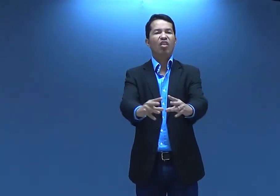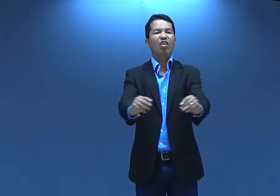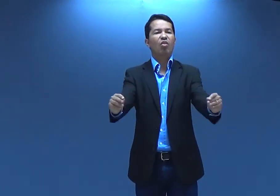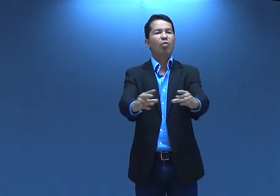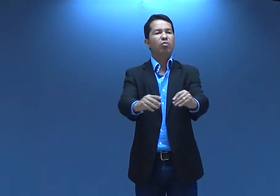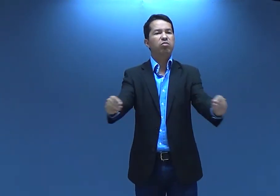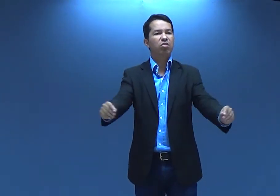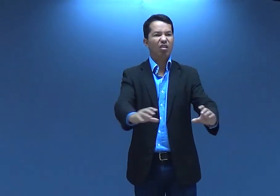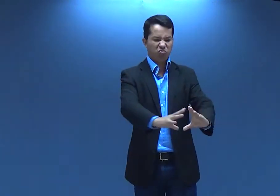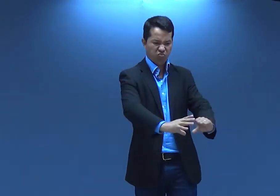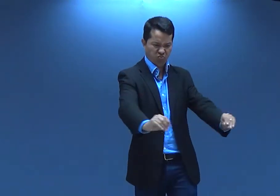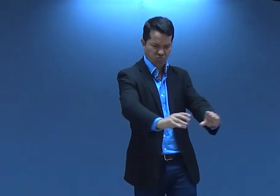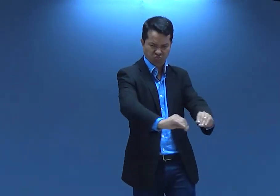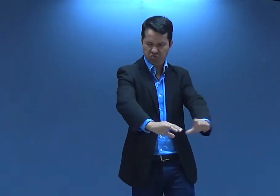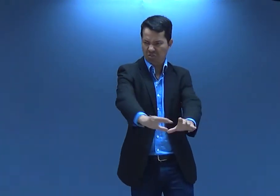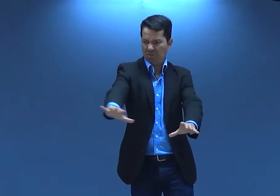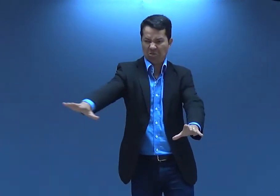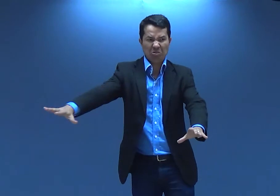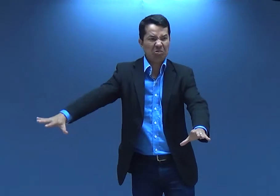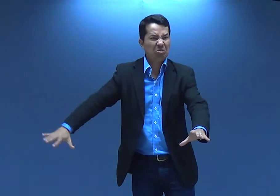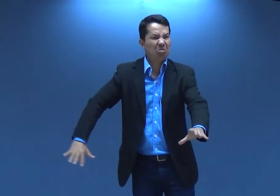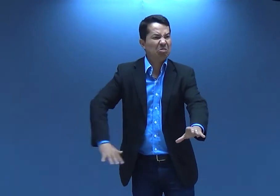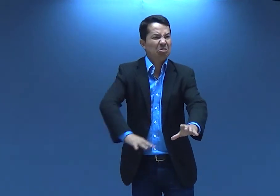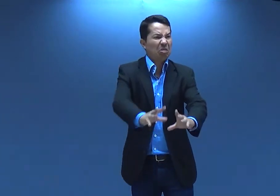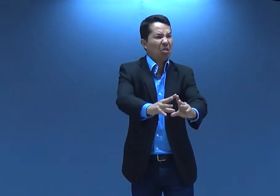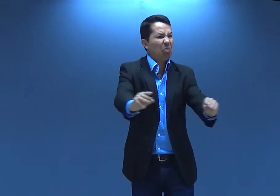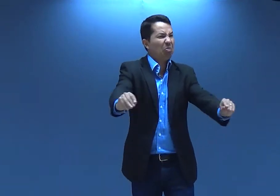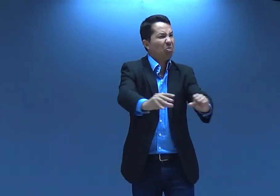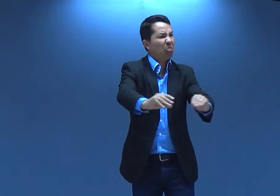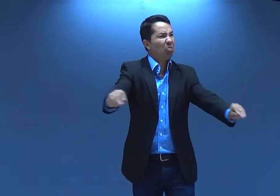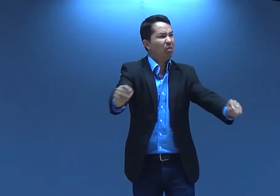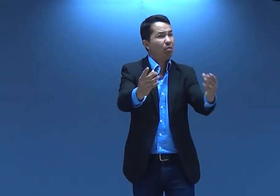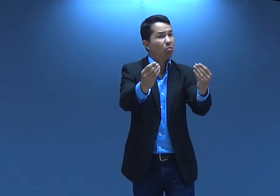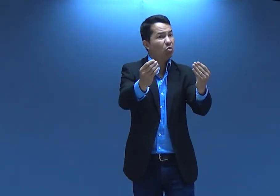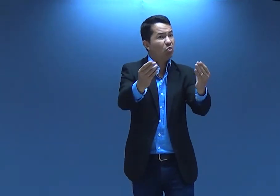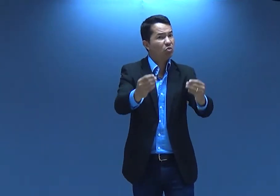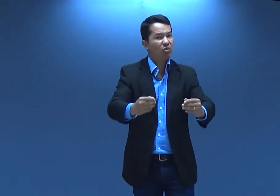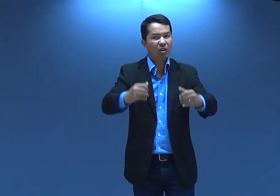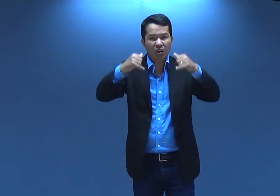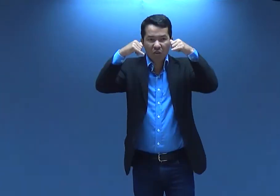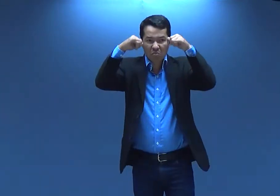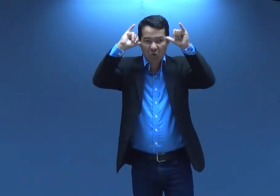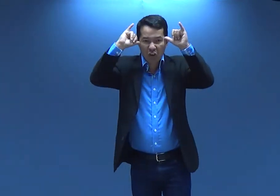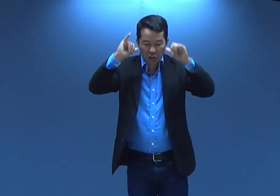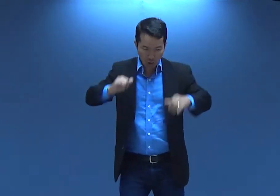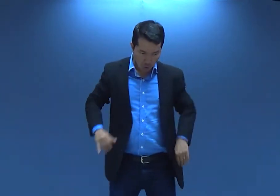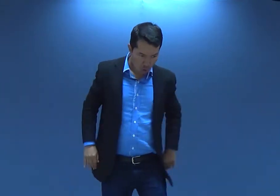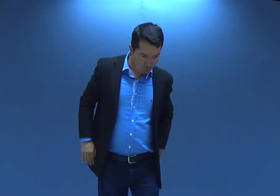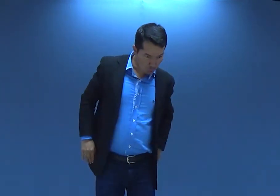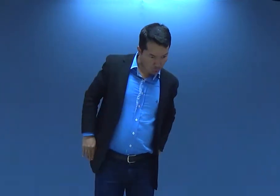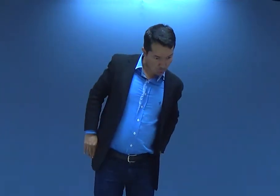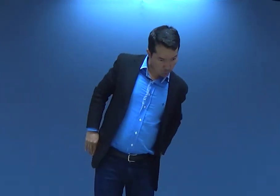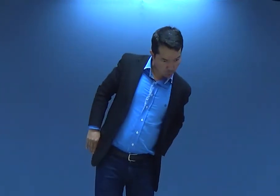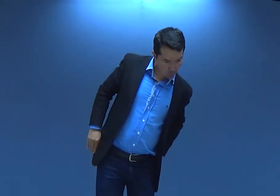Né? Só tinha ali as palhas espalhadas no chão ali. Né? Que os bois estavam ali